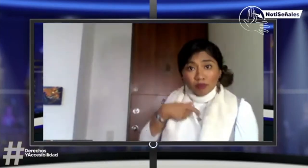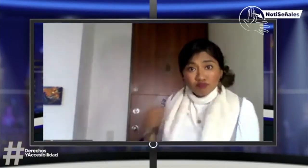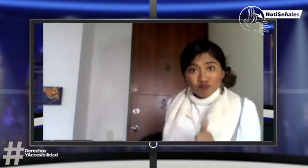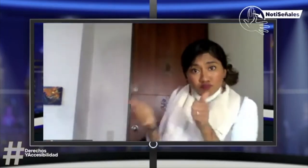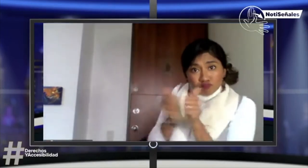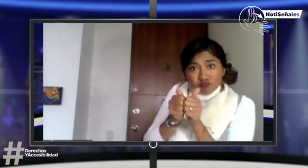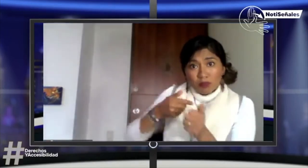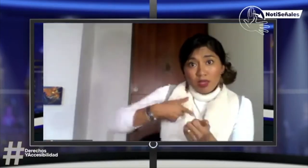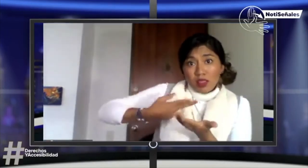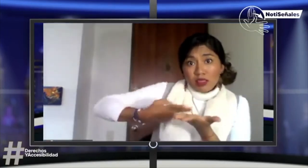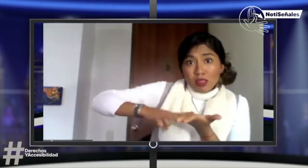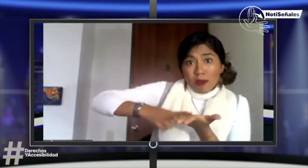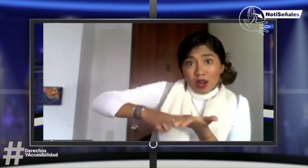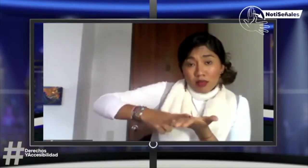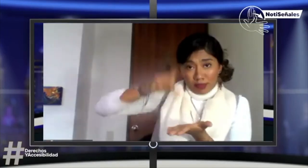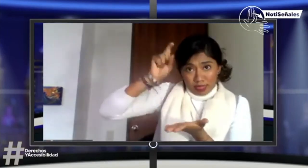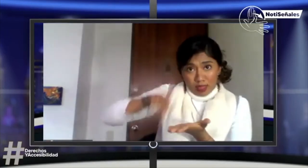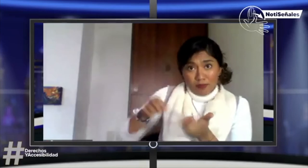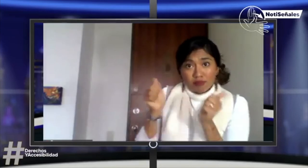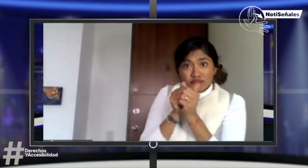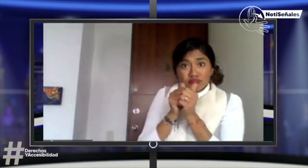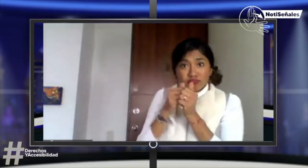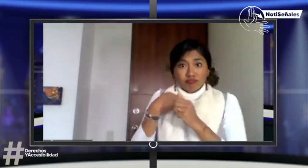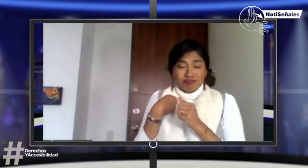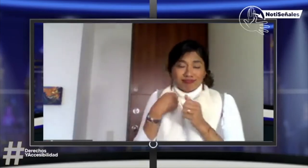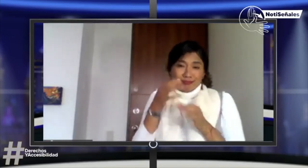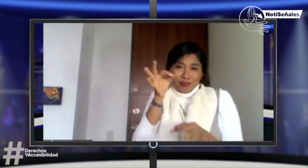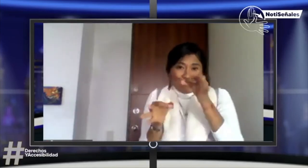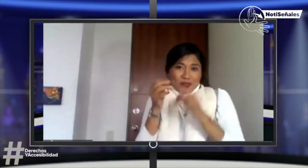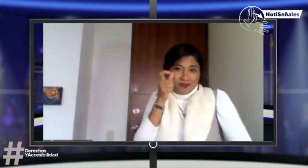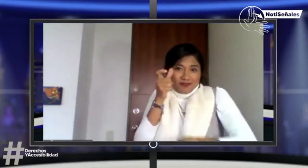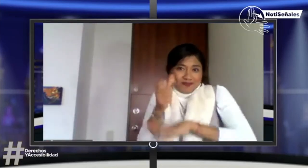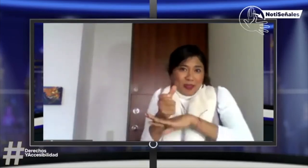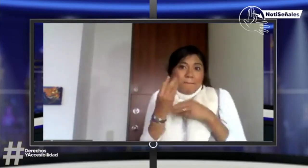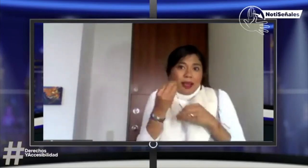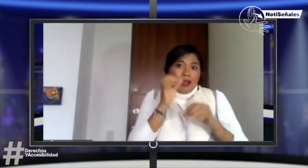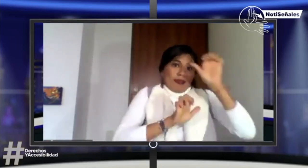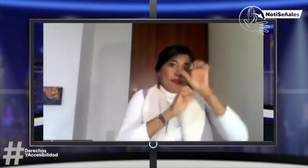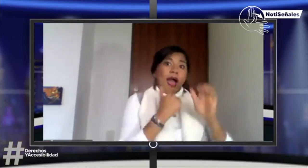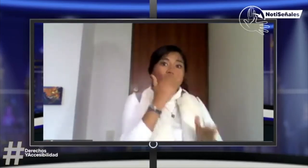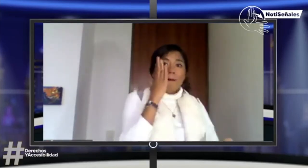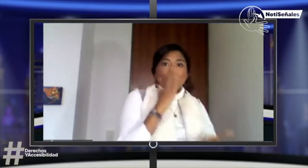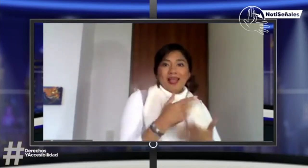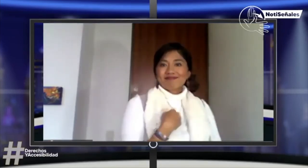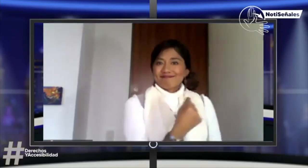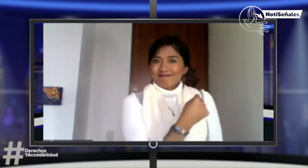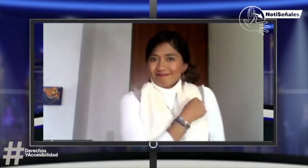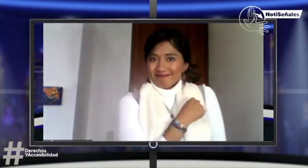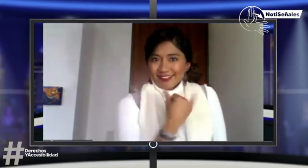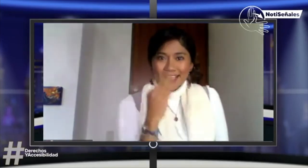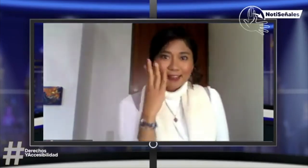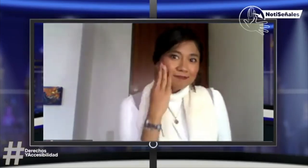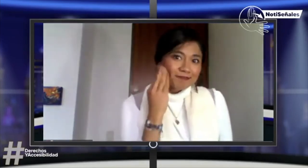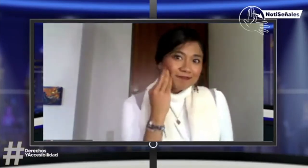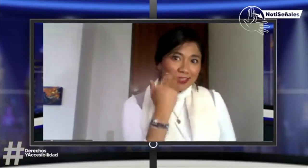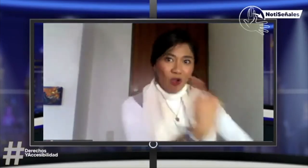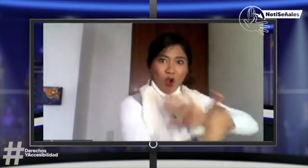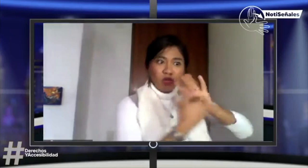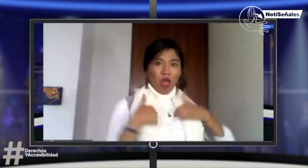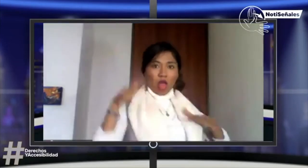yo tengo que traer mi intérprete. Soy yo quien tengo que traerlo para ser jurado de votación. Porque yo ya